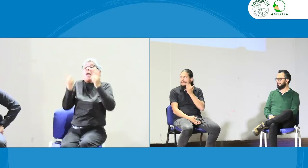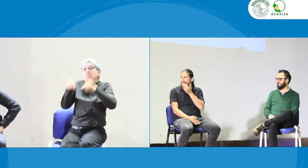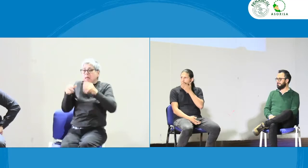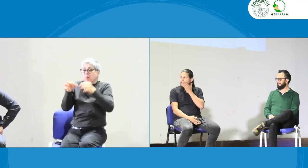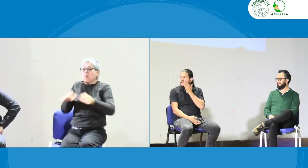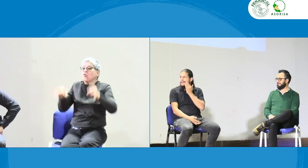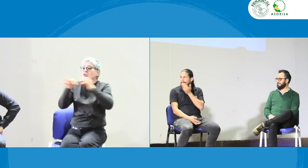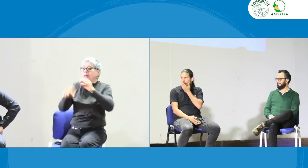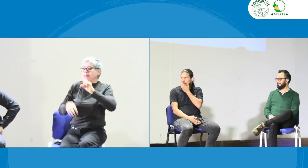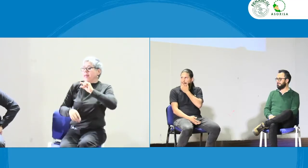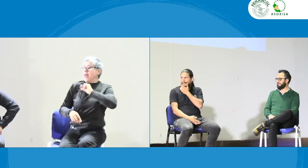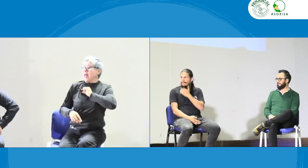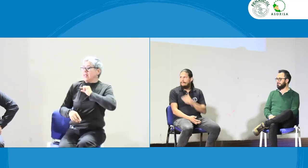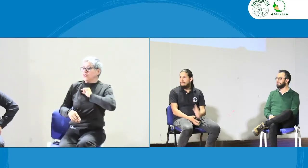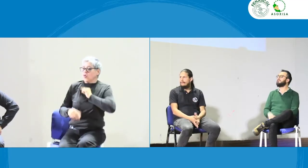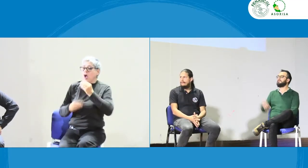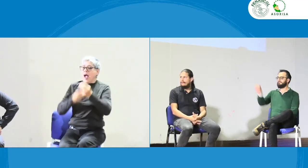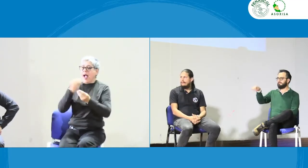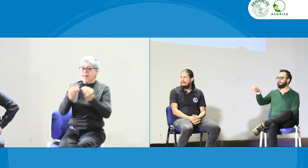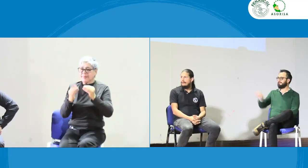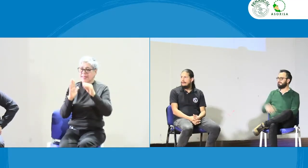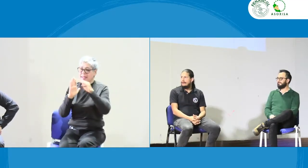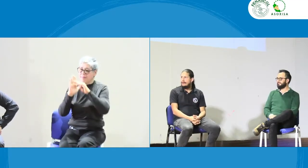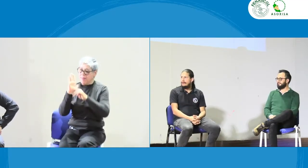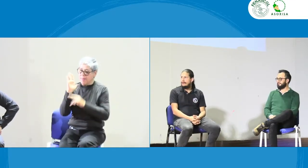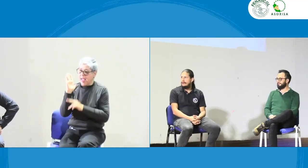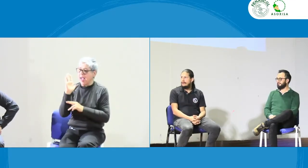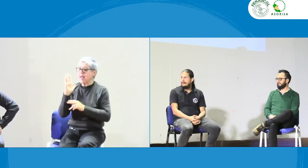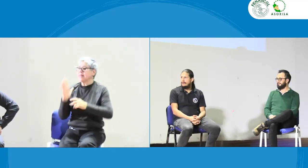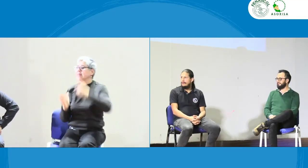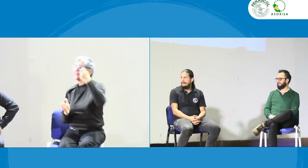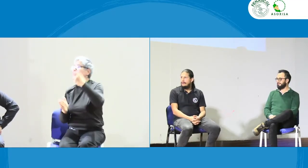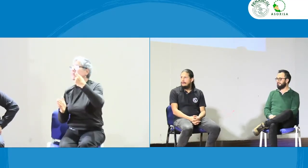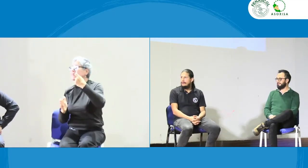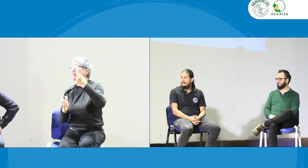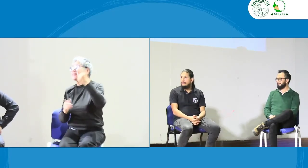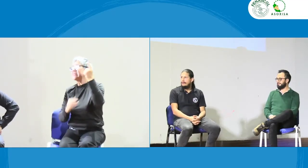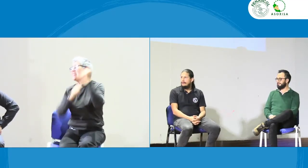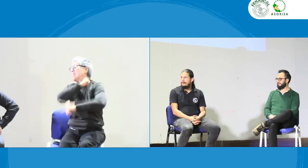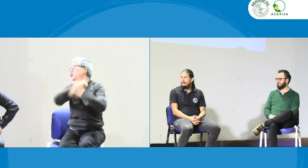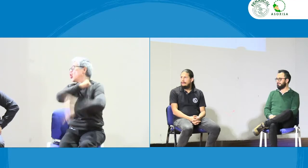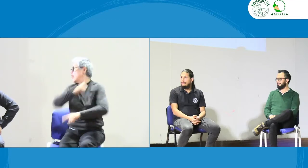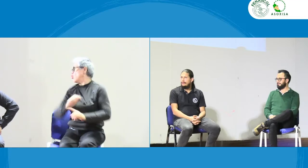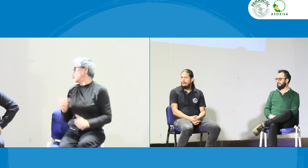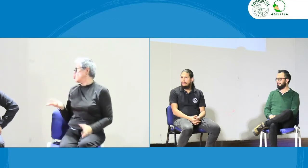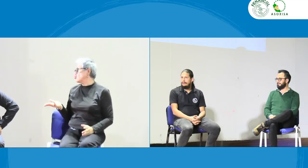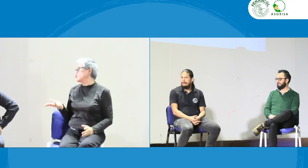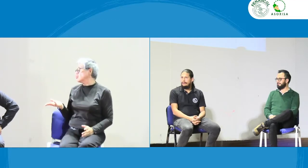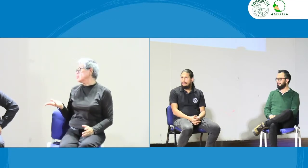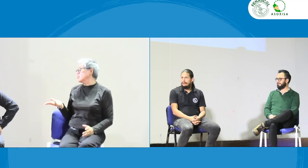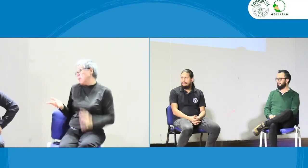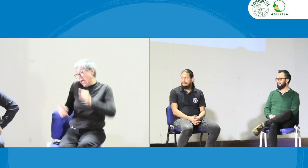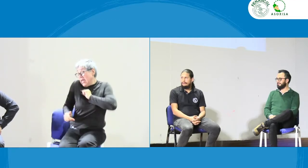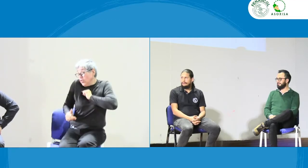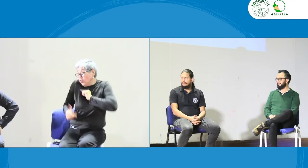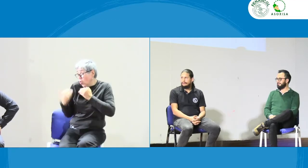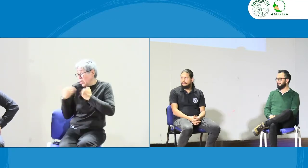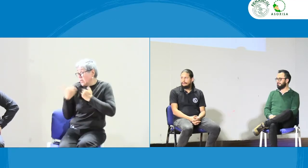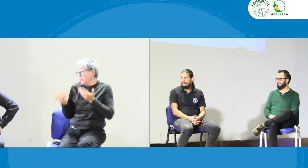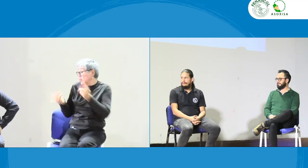también es importante la participación del INSOR y la realización de un documento sancionatorio creo